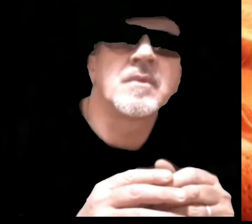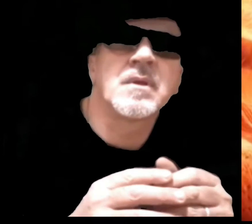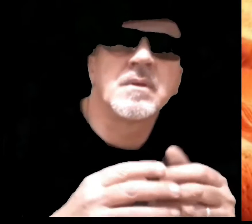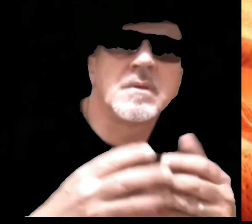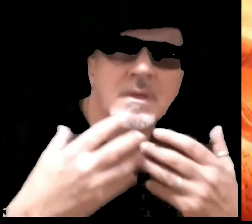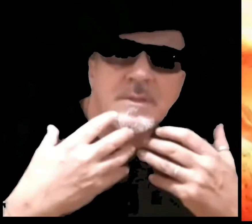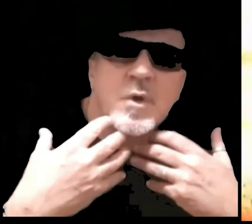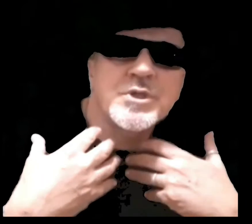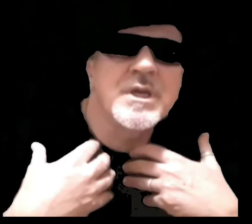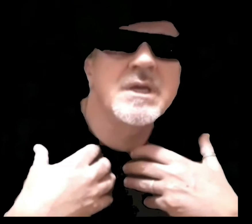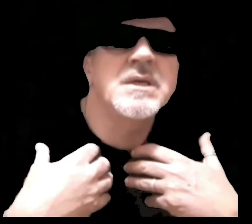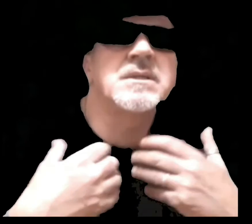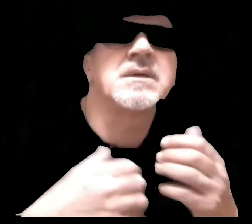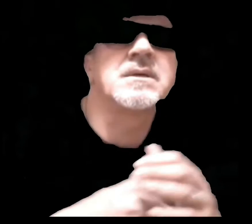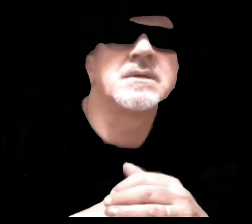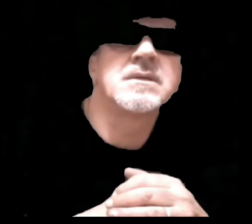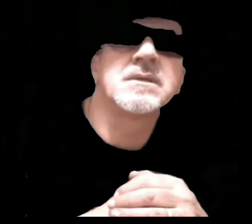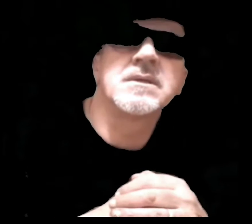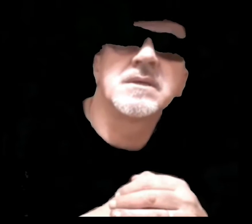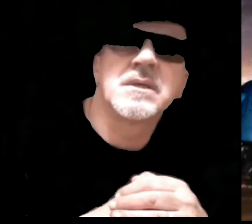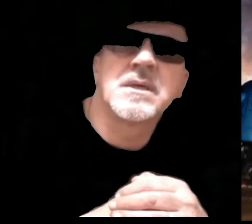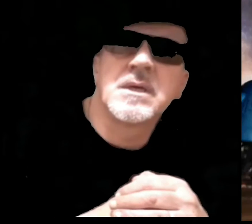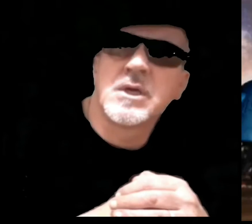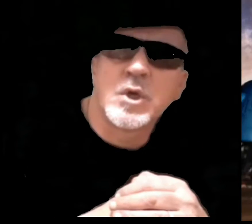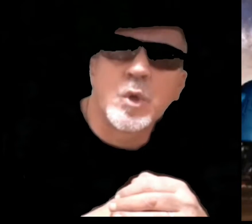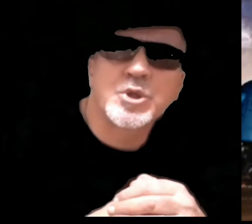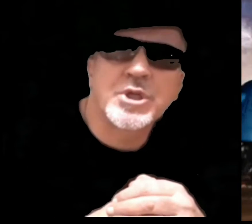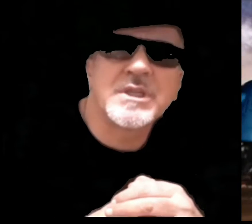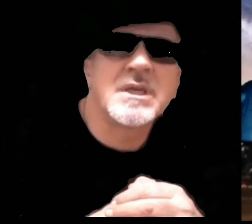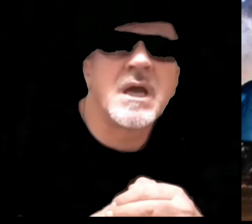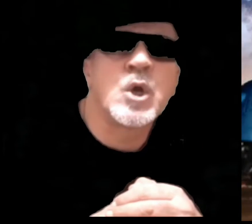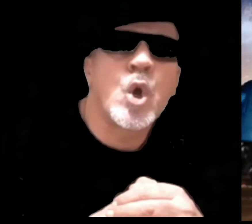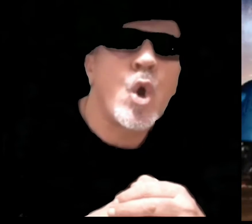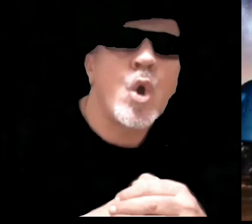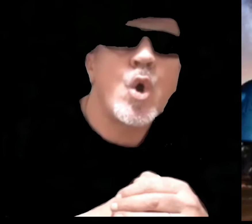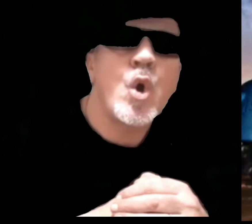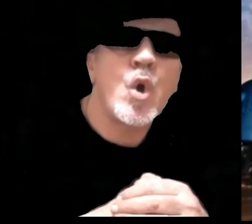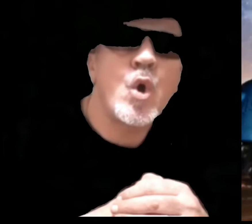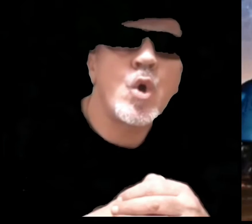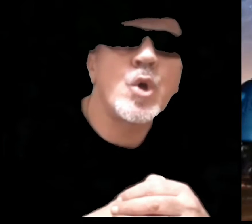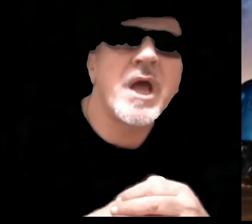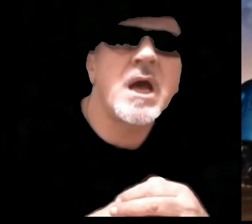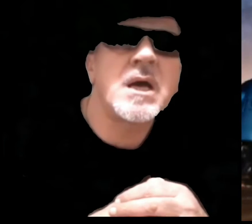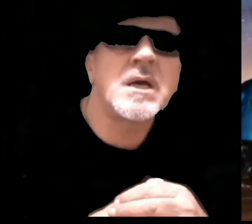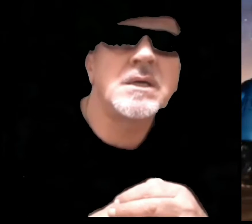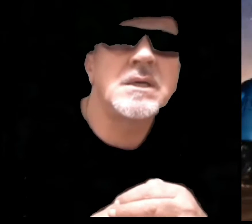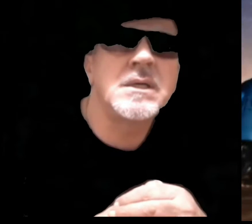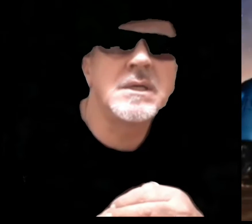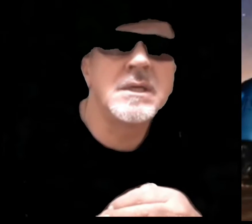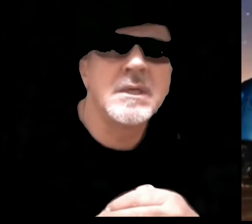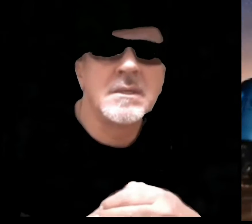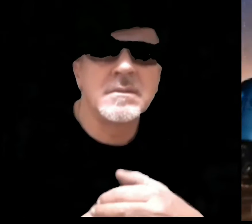ed io ho sete, ho sete ancora.